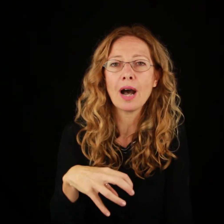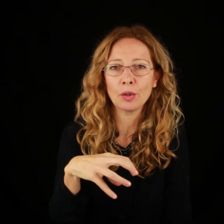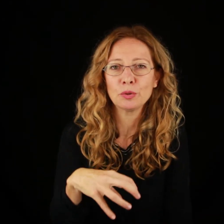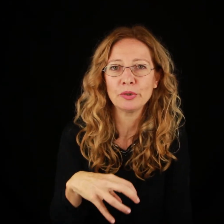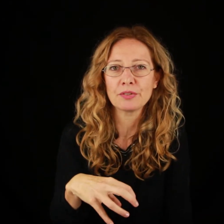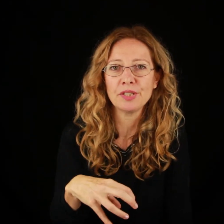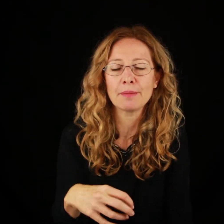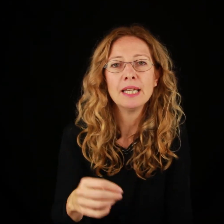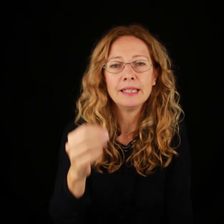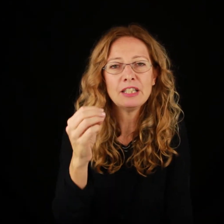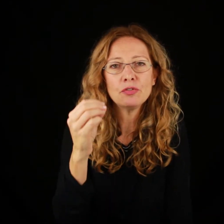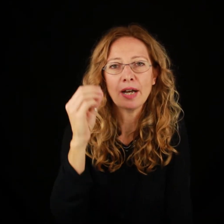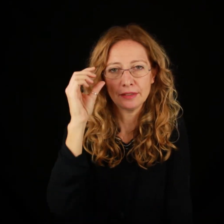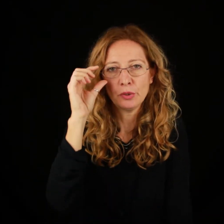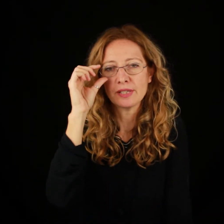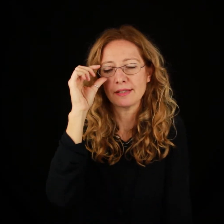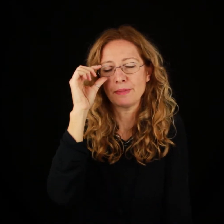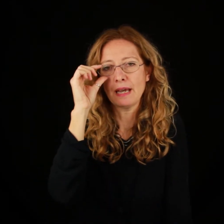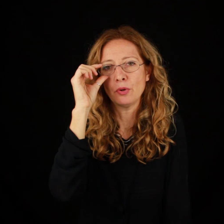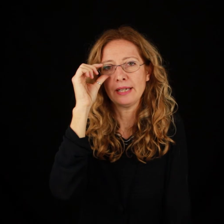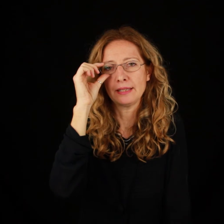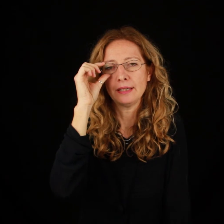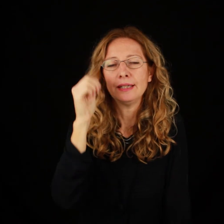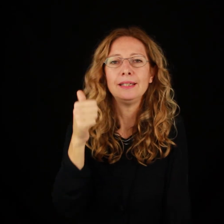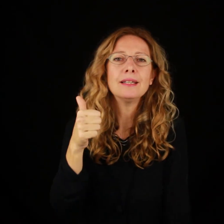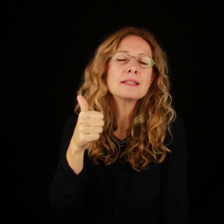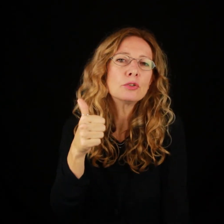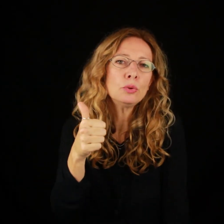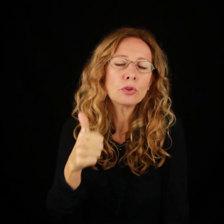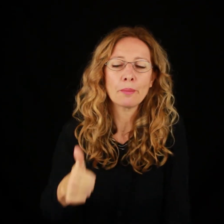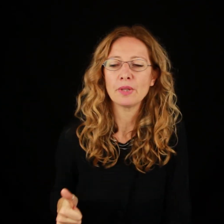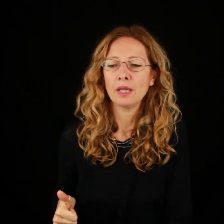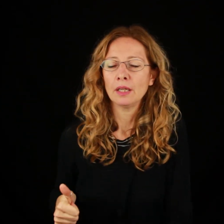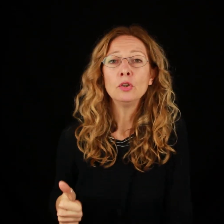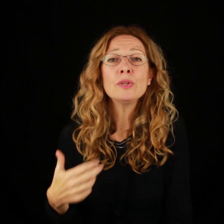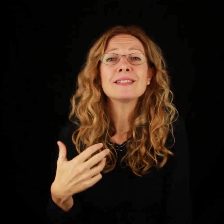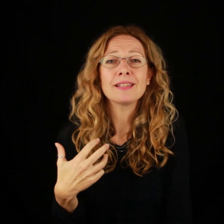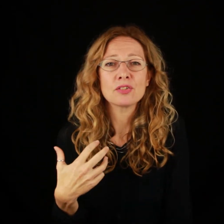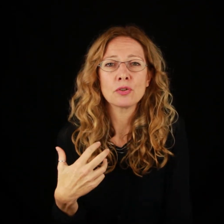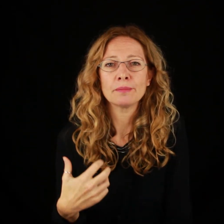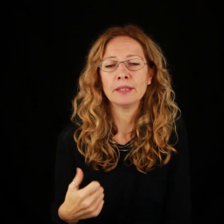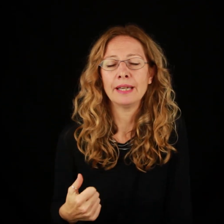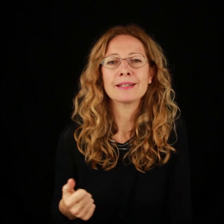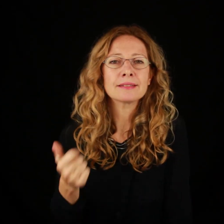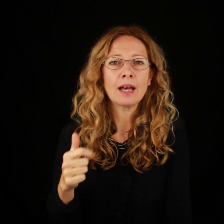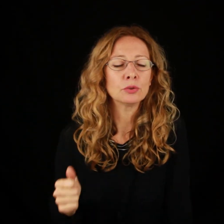autobiografia, infatti quello che sappiamo è che innanzitutto lui stesso era stato